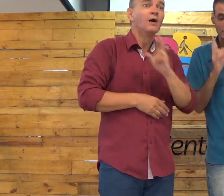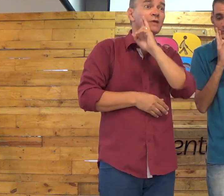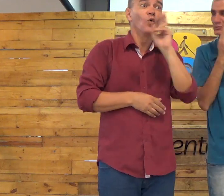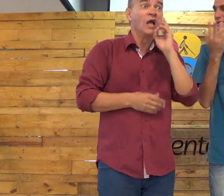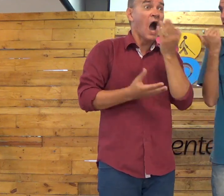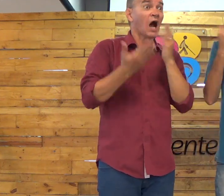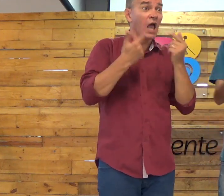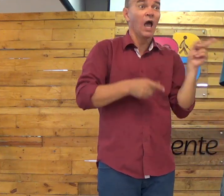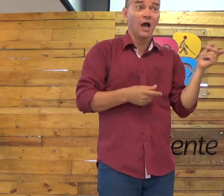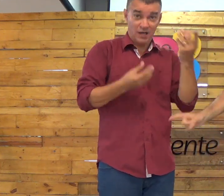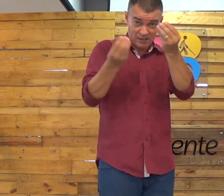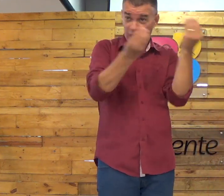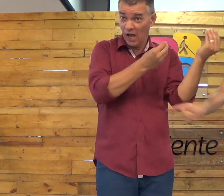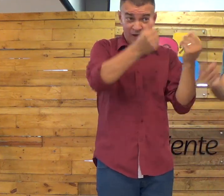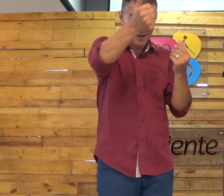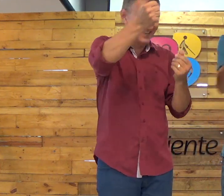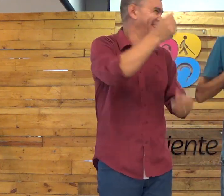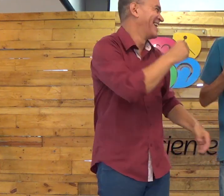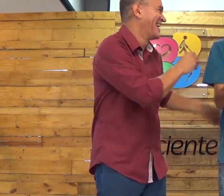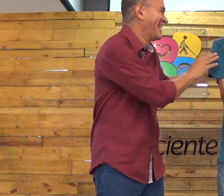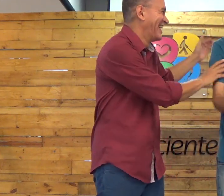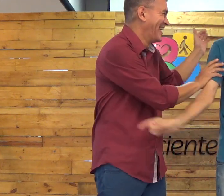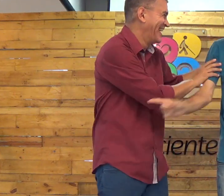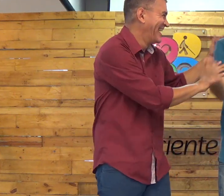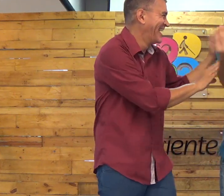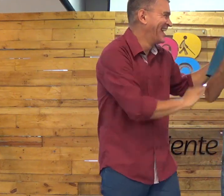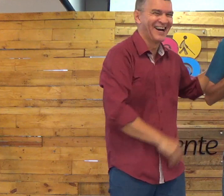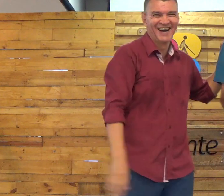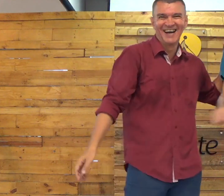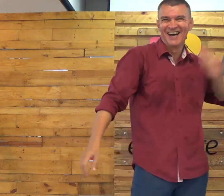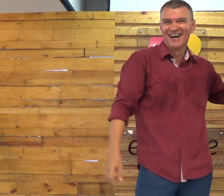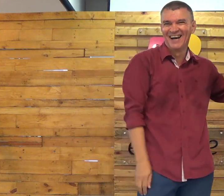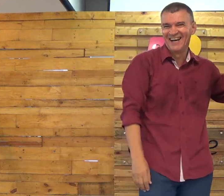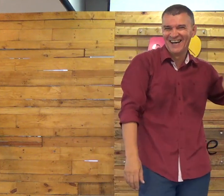Ah não, ele quer comer, quer um chocolate, quer um churrasco?